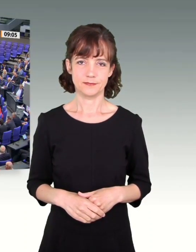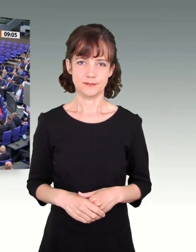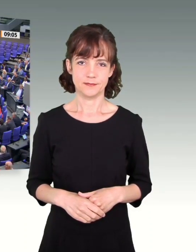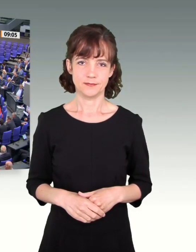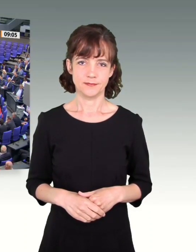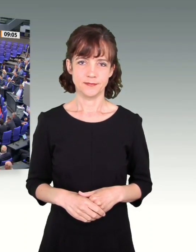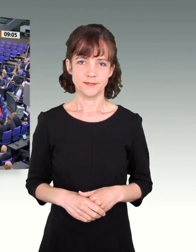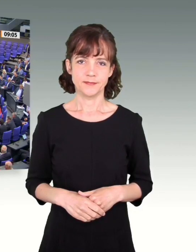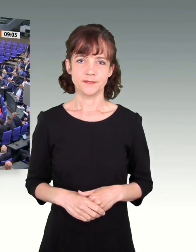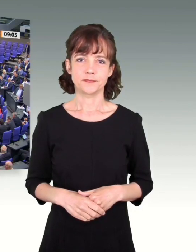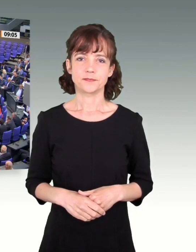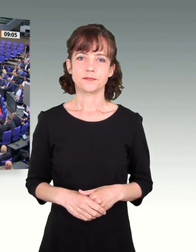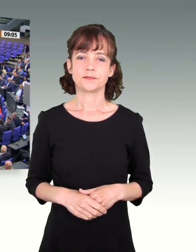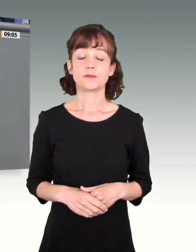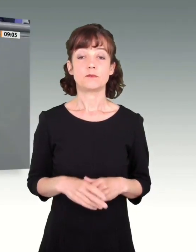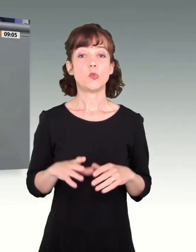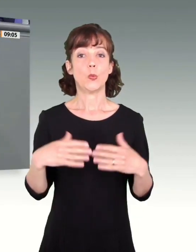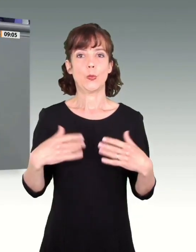Es ist wichtig,